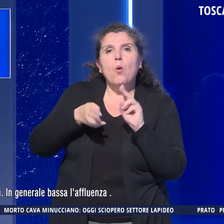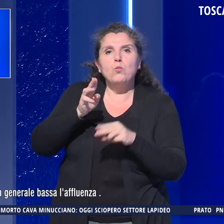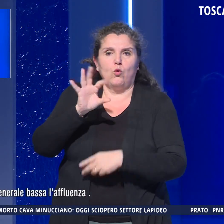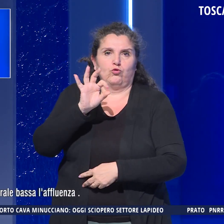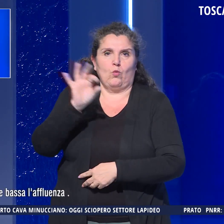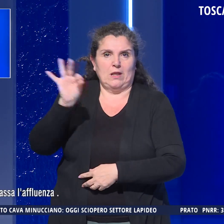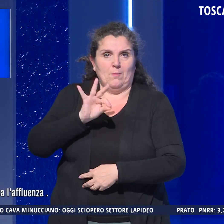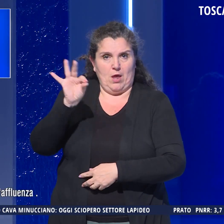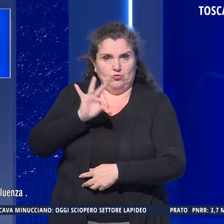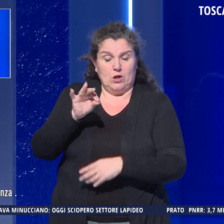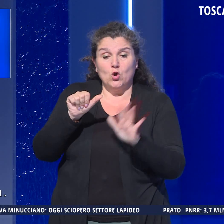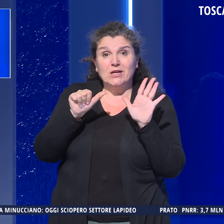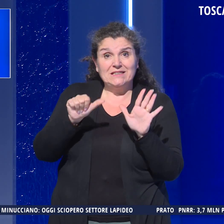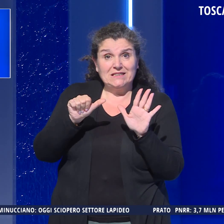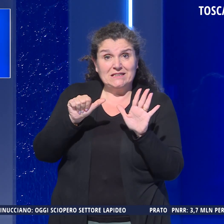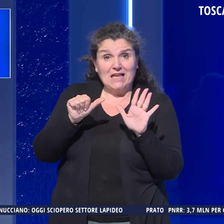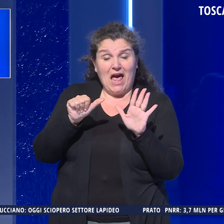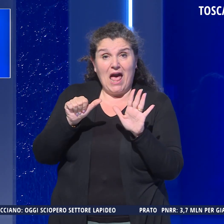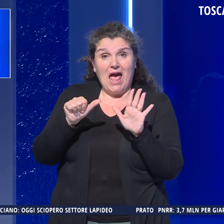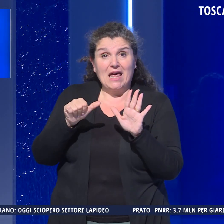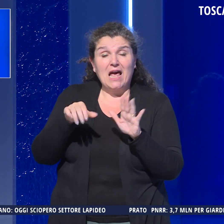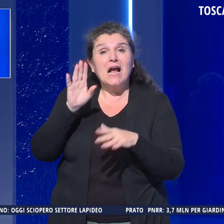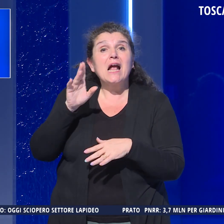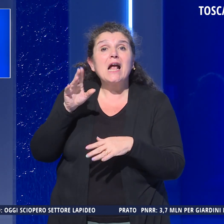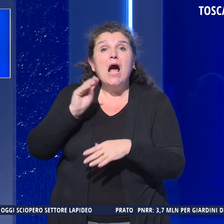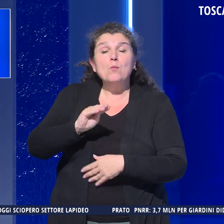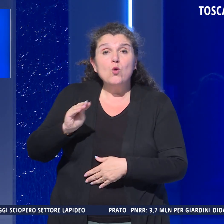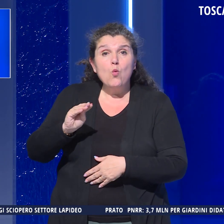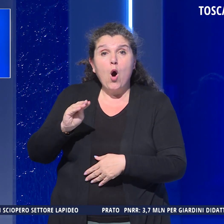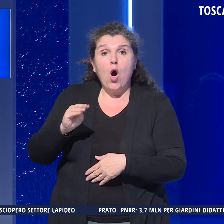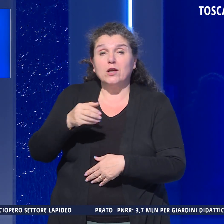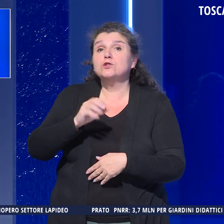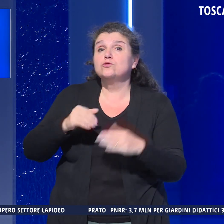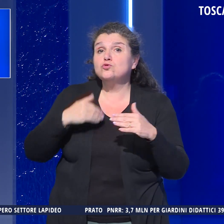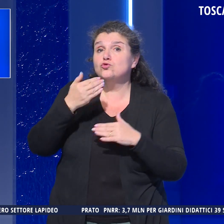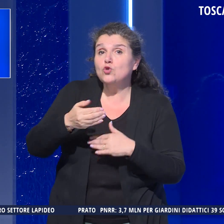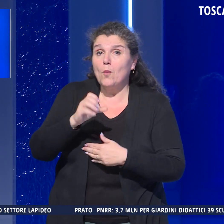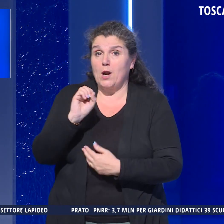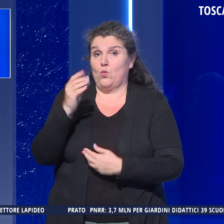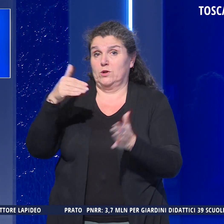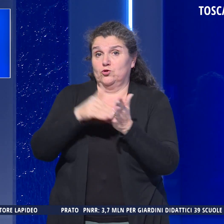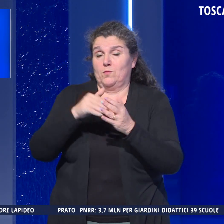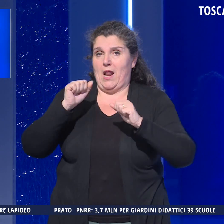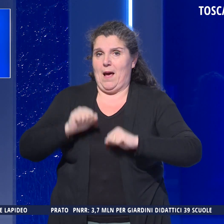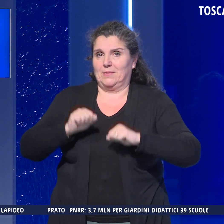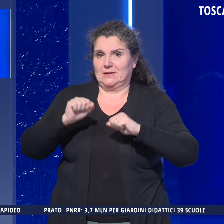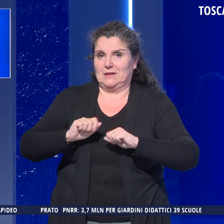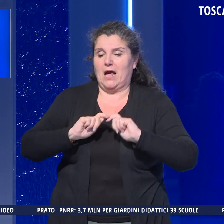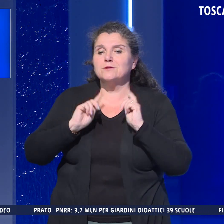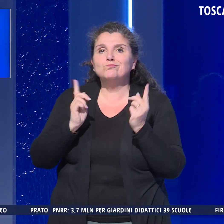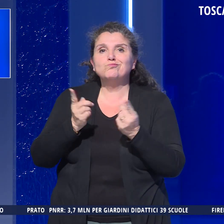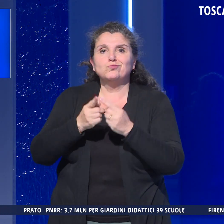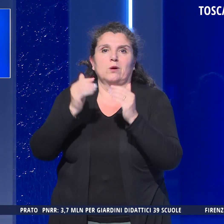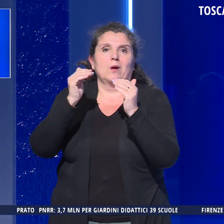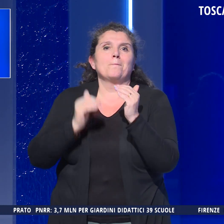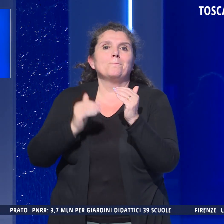6, compresi i capoluoghi, centri sopra i 15 mila abitanti. In generale molto